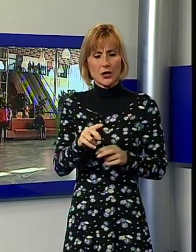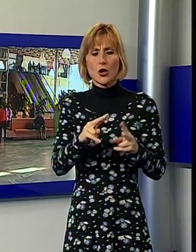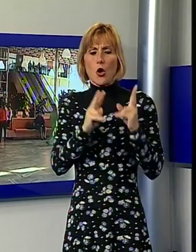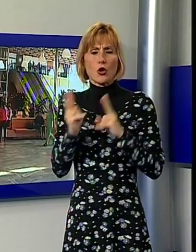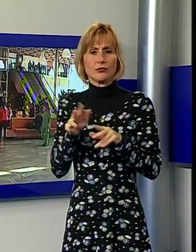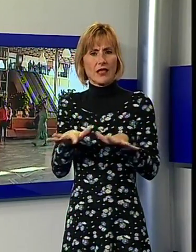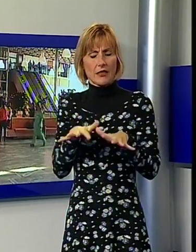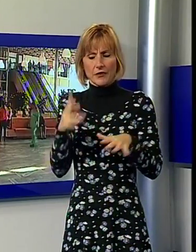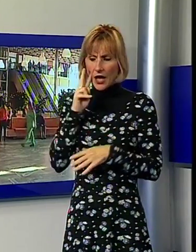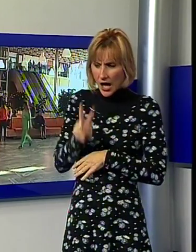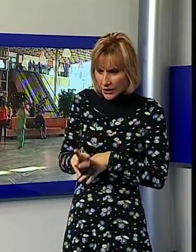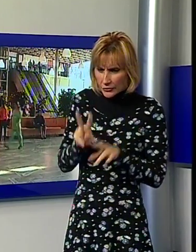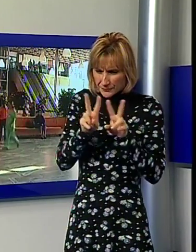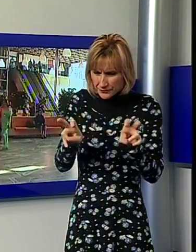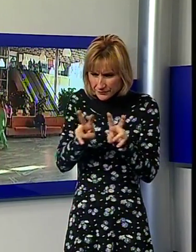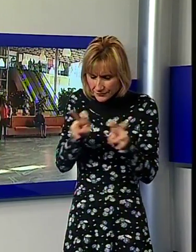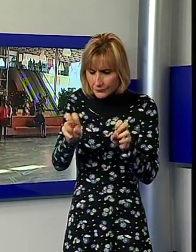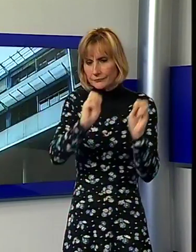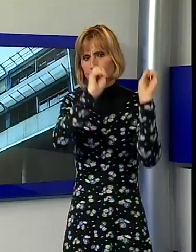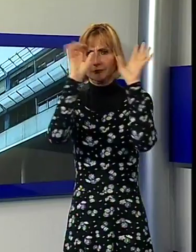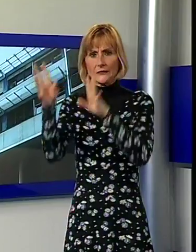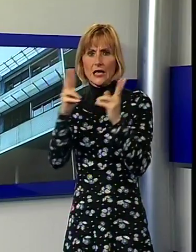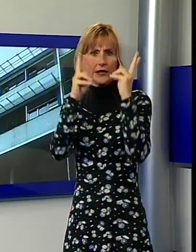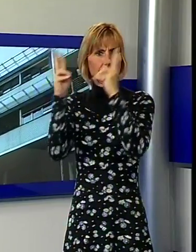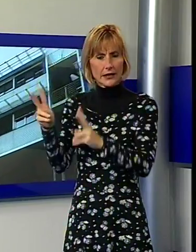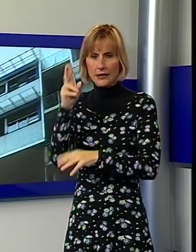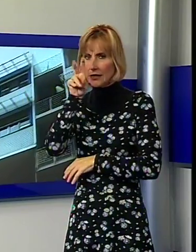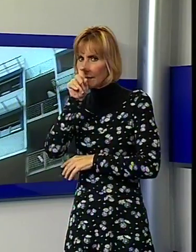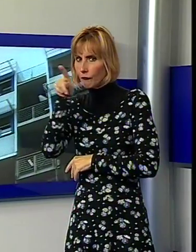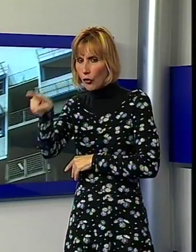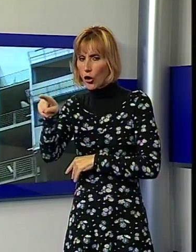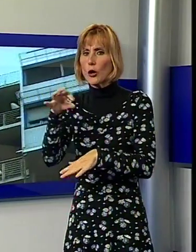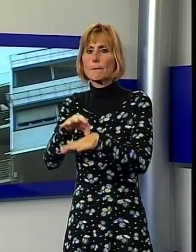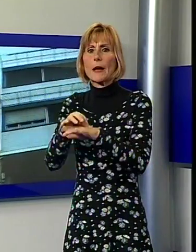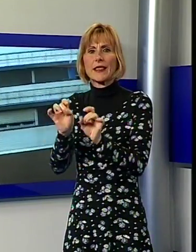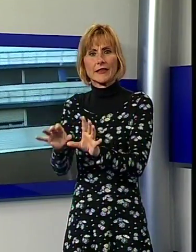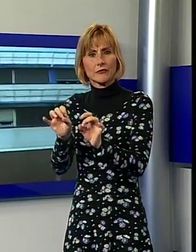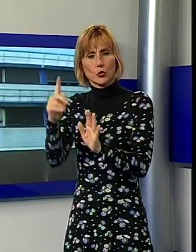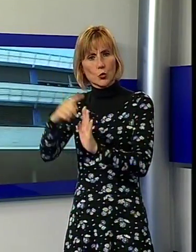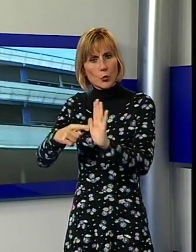Versilia, era stata poi trasferita a Livorno nel reparto malattie infettive, dove un mese dopo si è spenta.